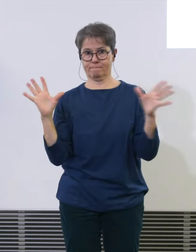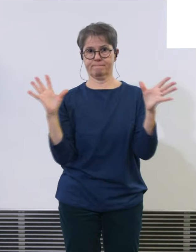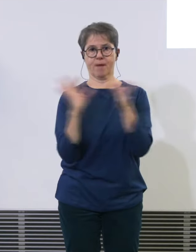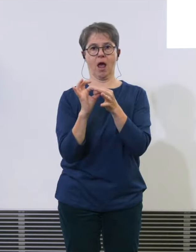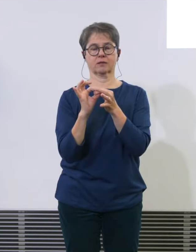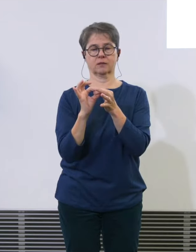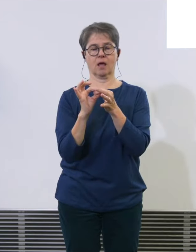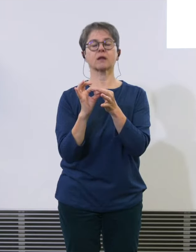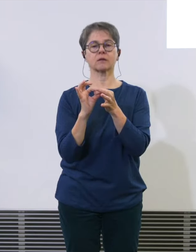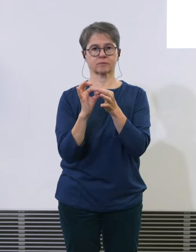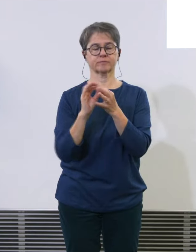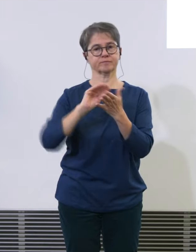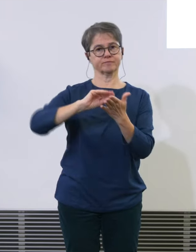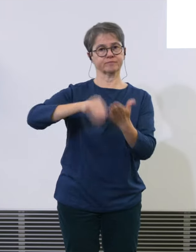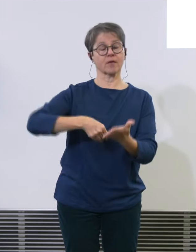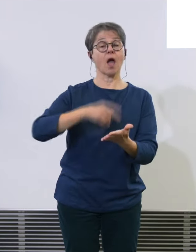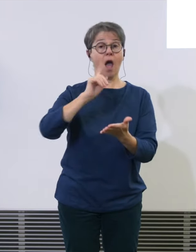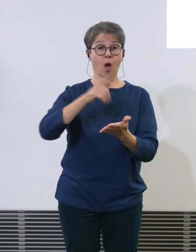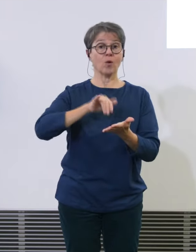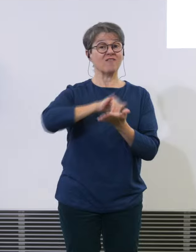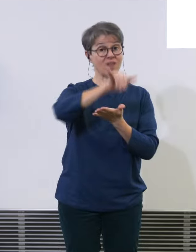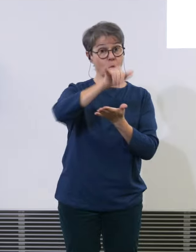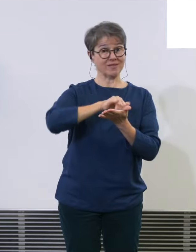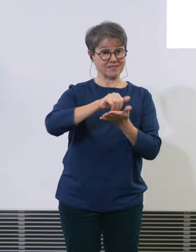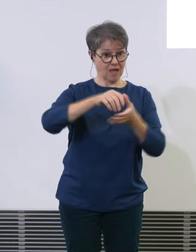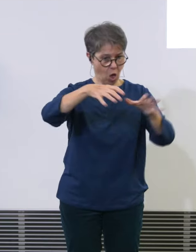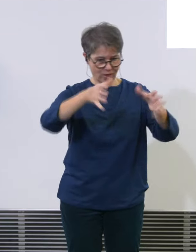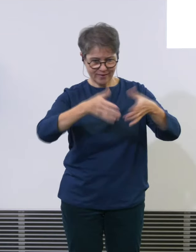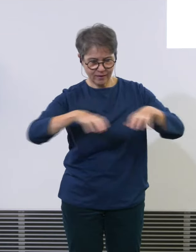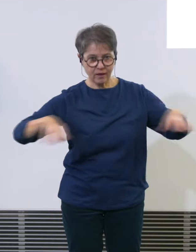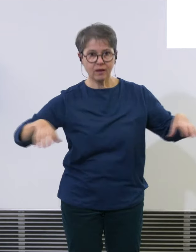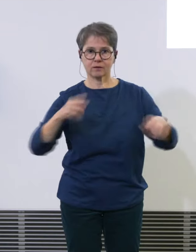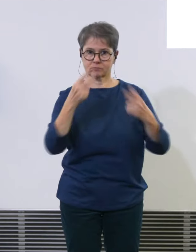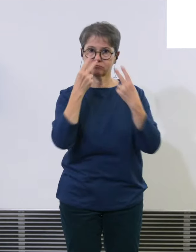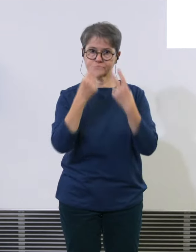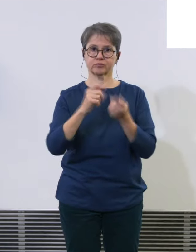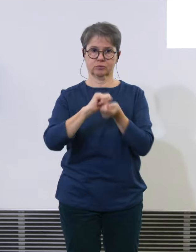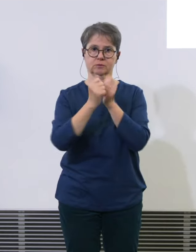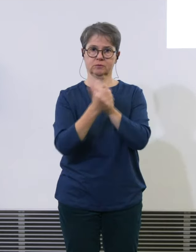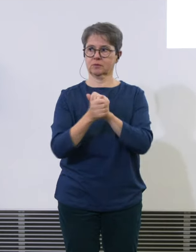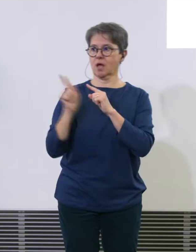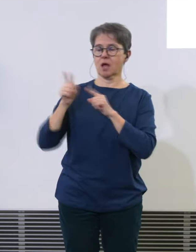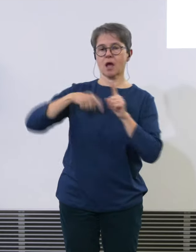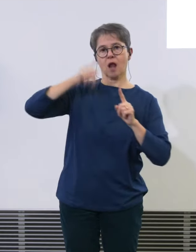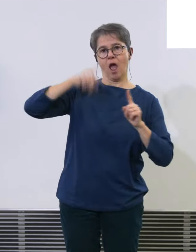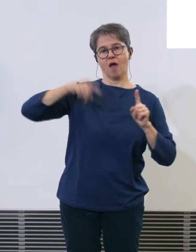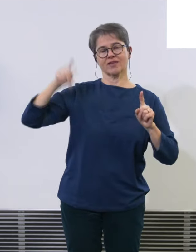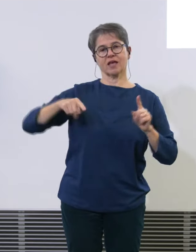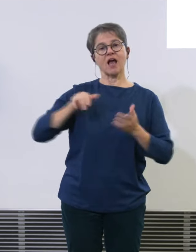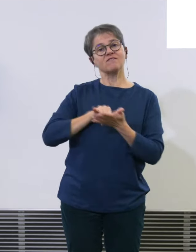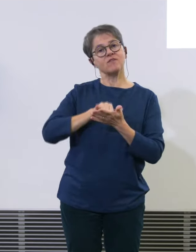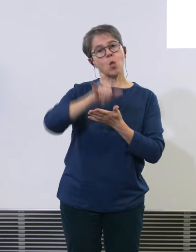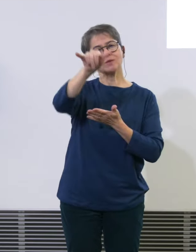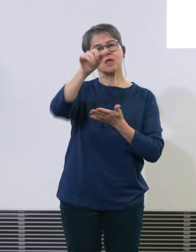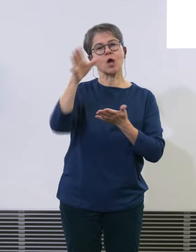Flugzeugen, da tut sich einiges. Und das sehen Sie da auf der Grafik. Der Anteil der Flugzeuge mit Treibwerken der